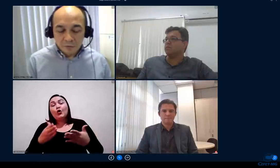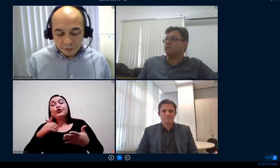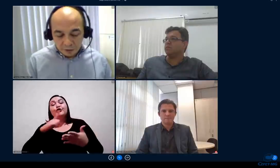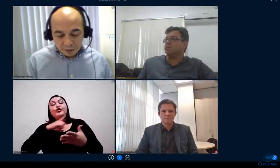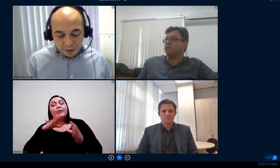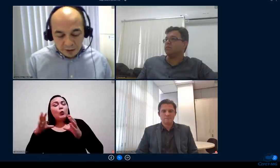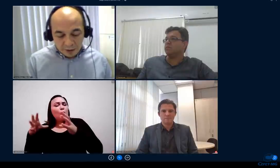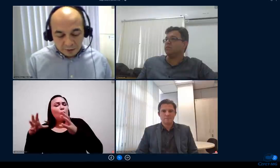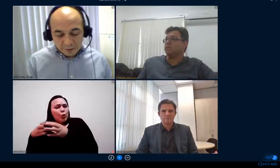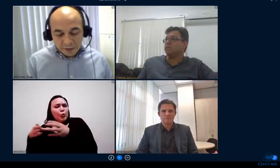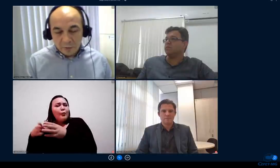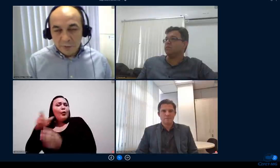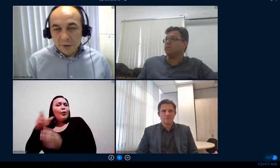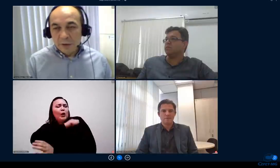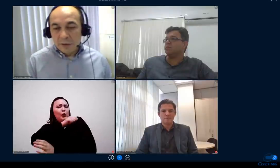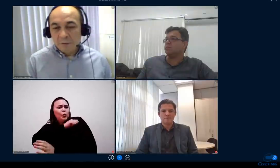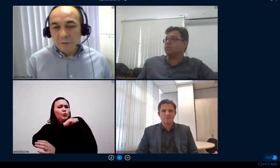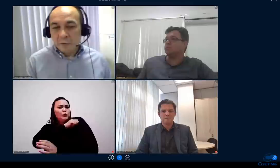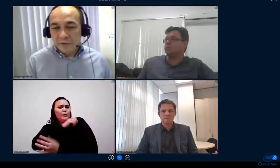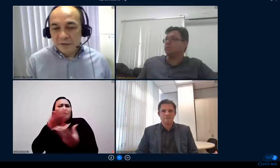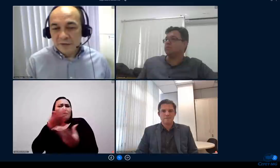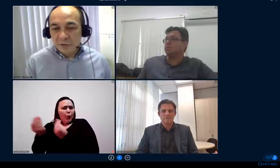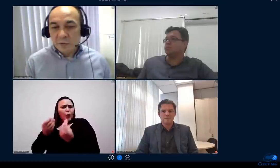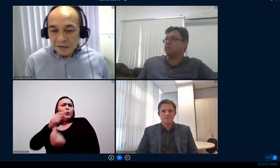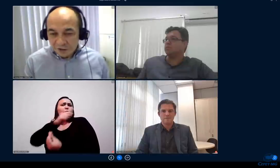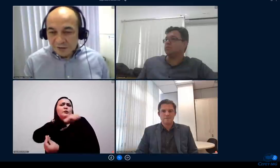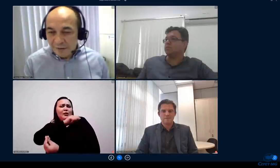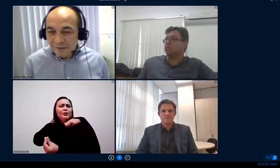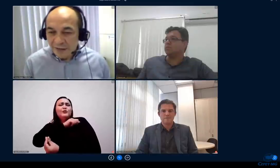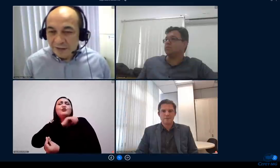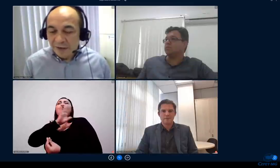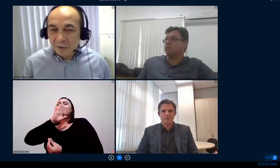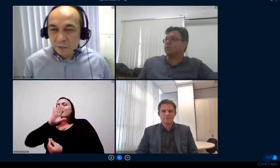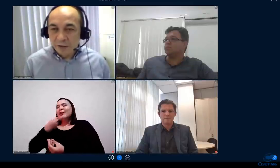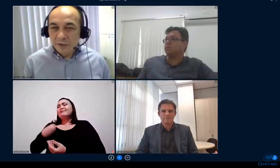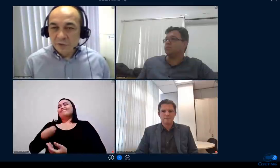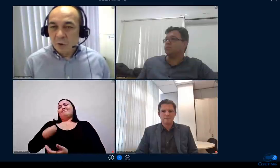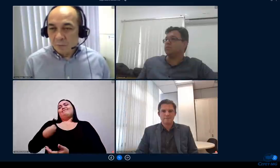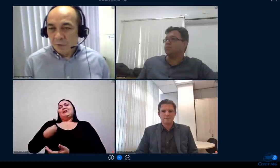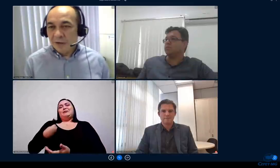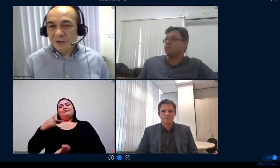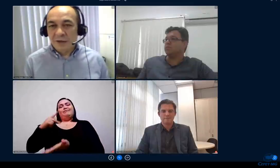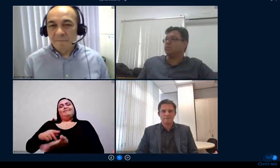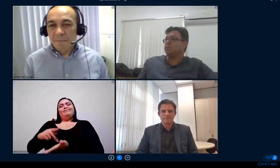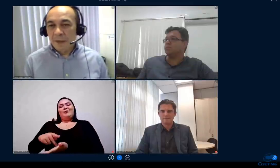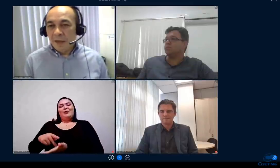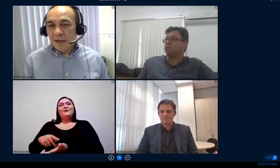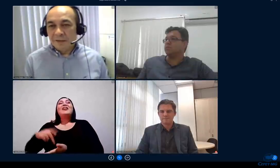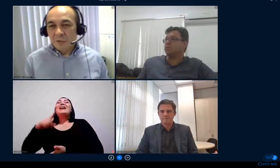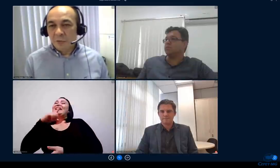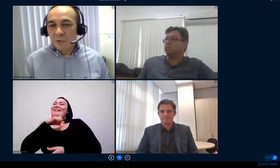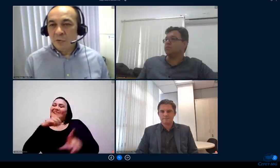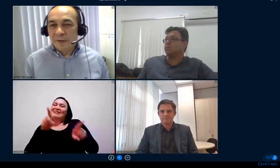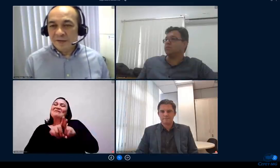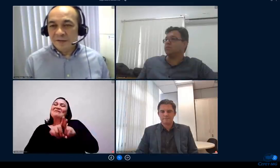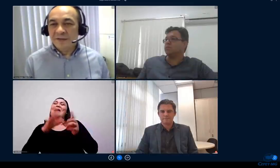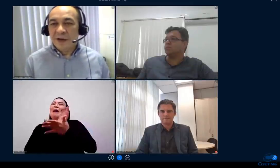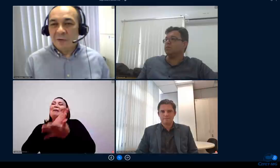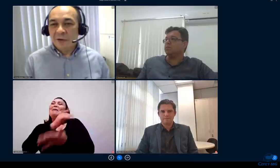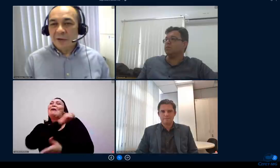alunos que estão em franco exercício a gente também tem aquele aluno que ele some eu acho que é até no